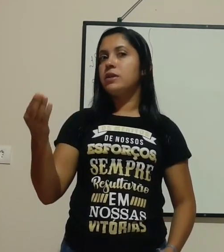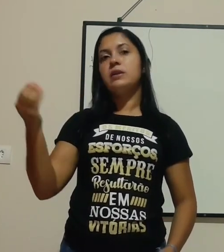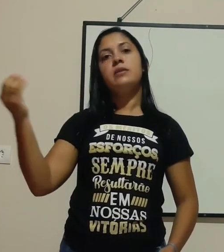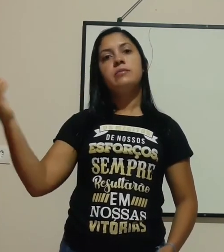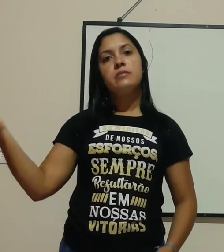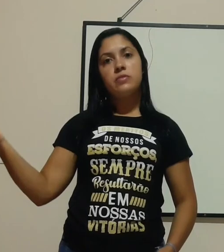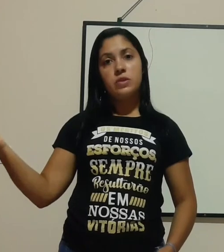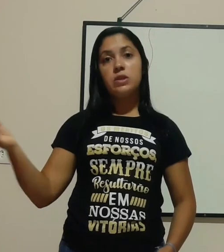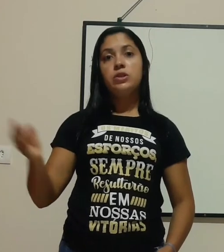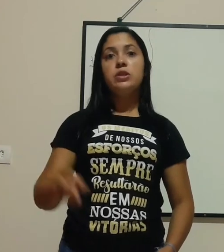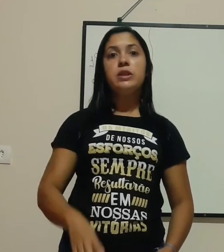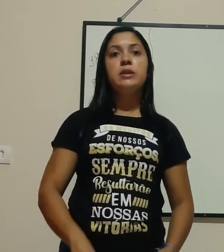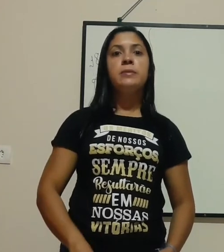sair, você desliga.